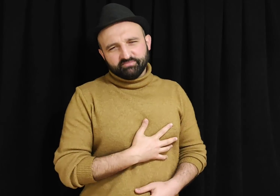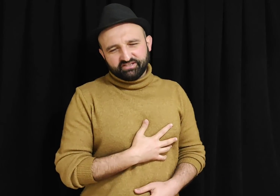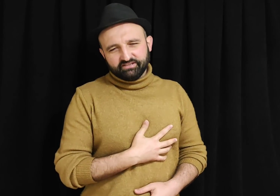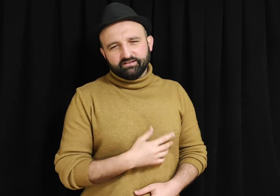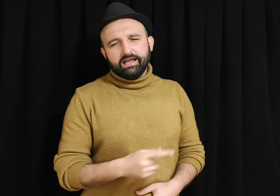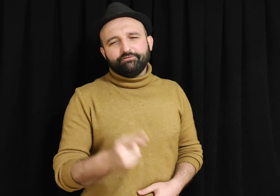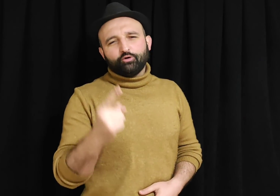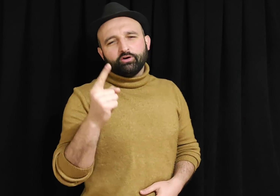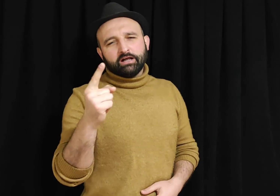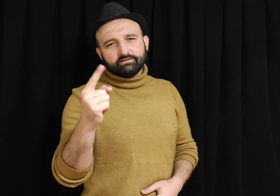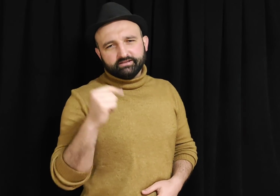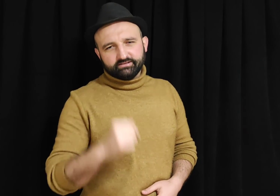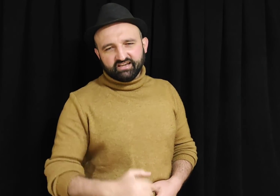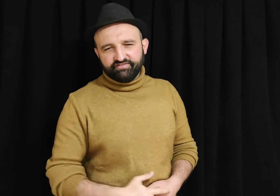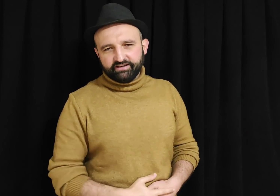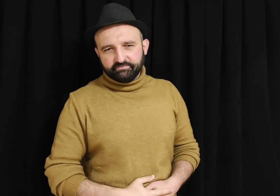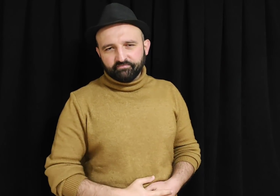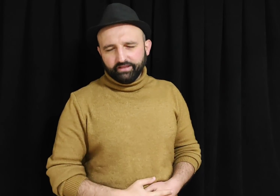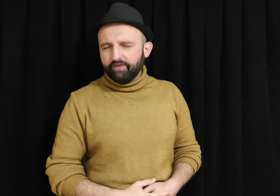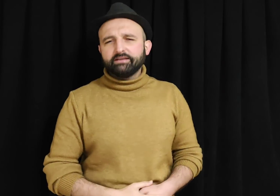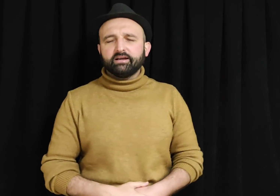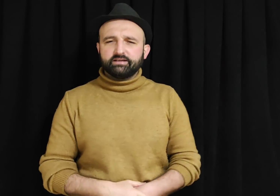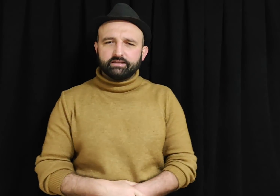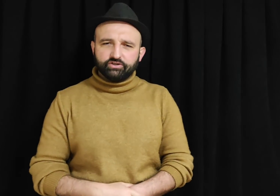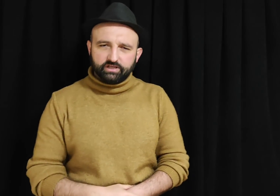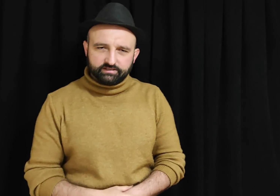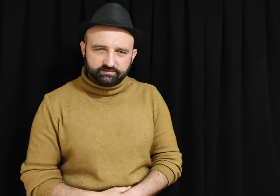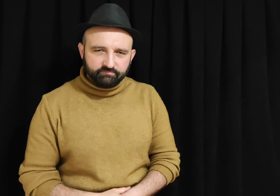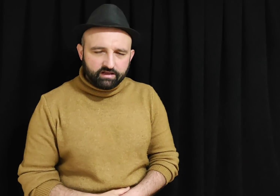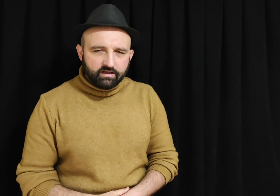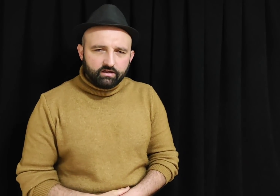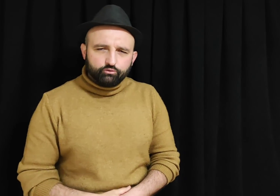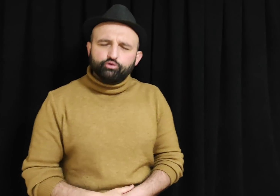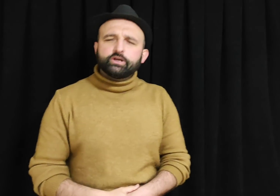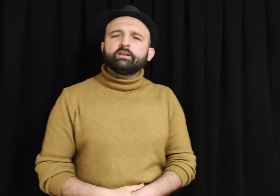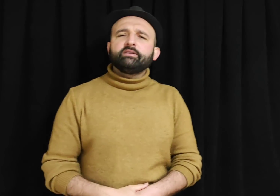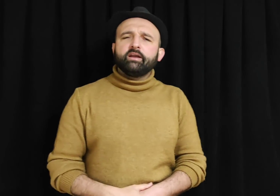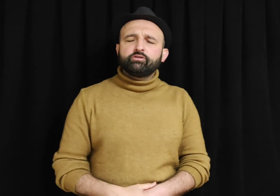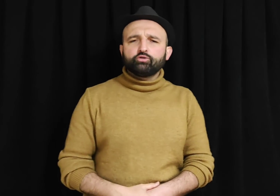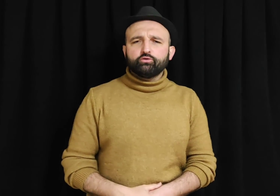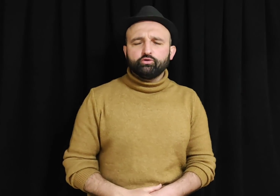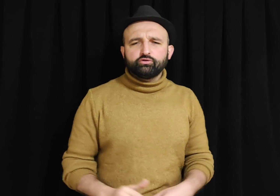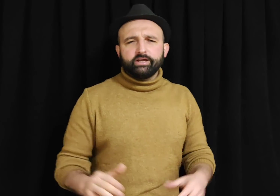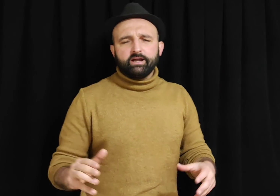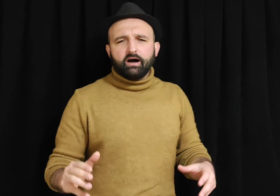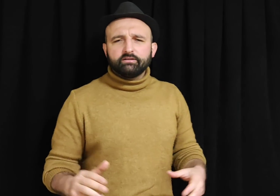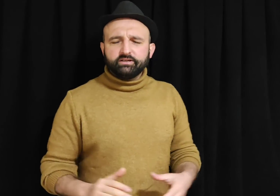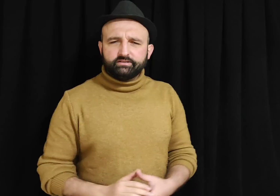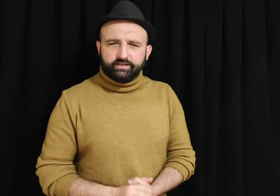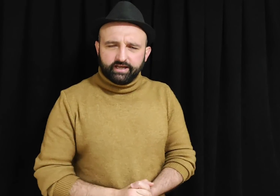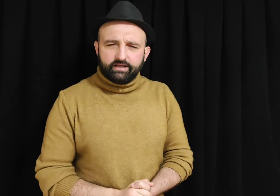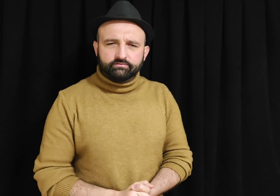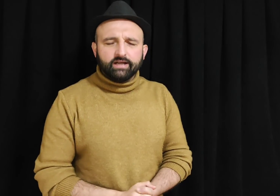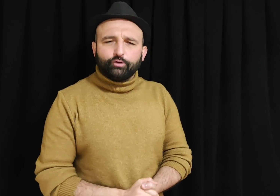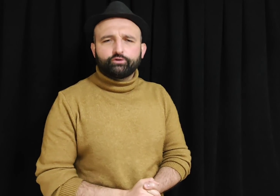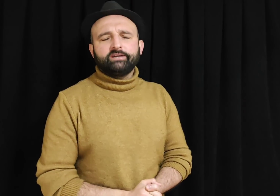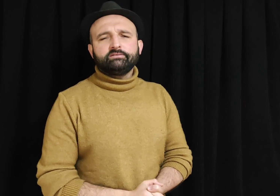'ımızın F-16 zaferi. Evet arkadaşlar. Rusya'dan S-400'leri aldık diye NATO'dan